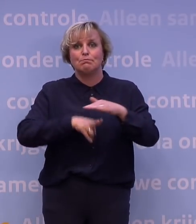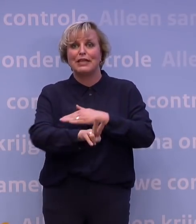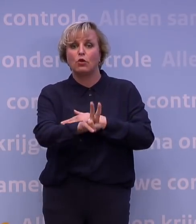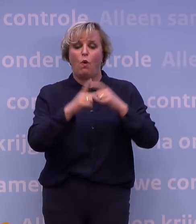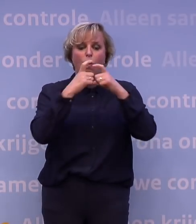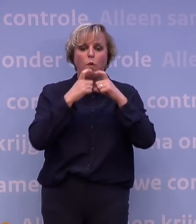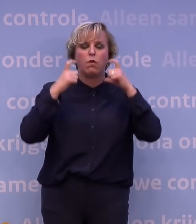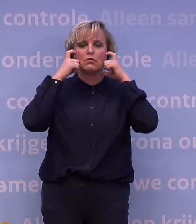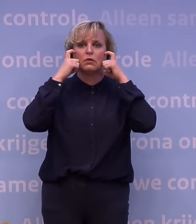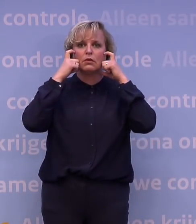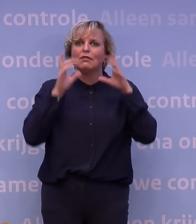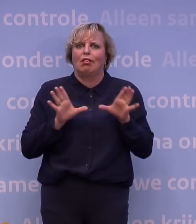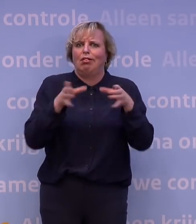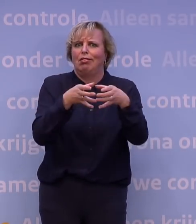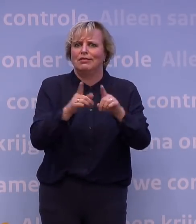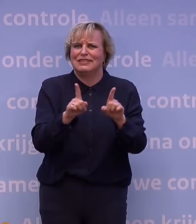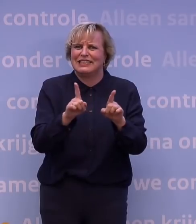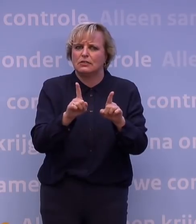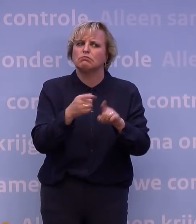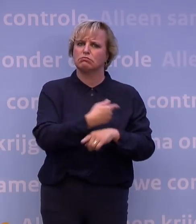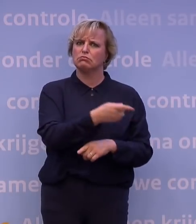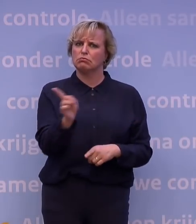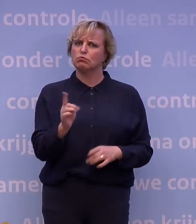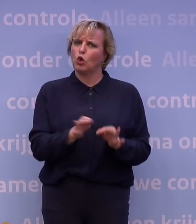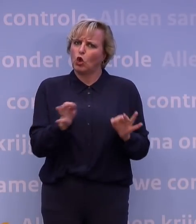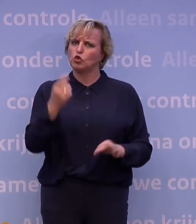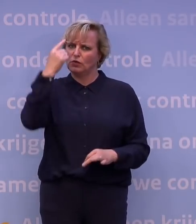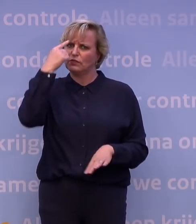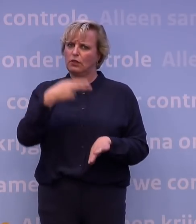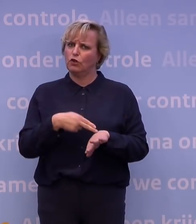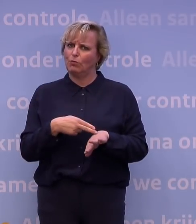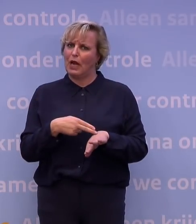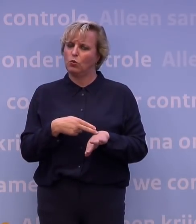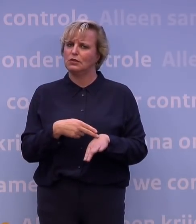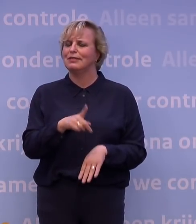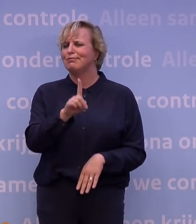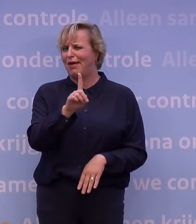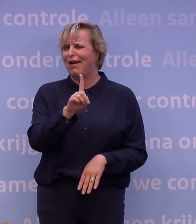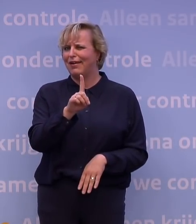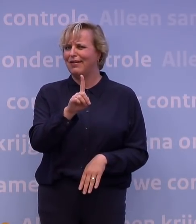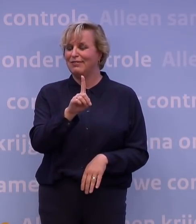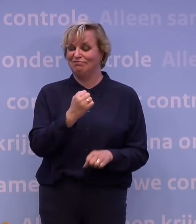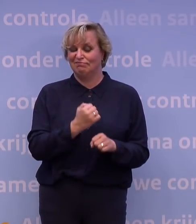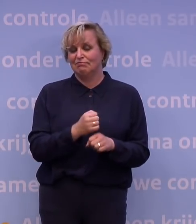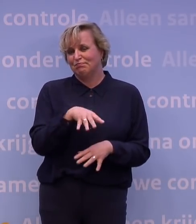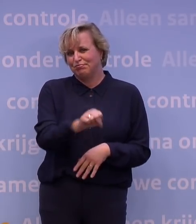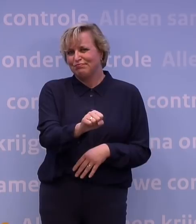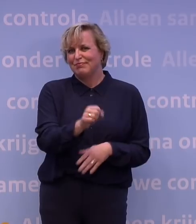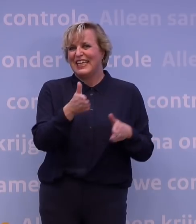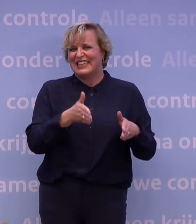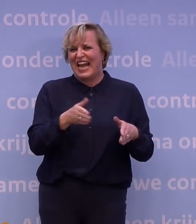zitten. Over het algemeen gebruiken we ons gezonde verstand. En toch, de treinen worden voller.